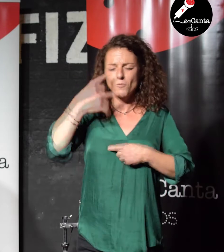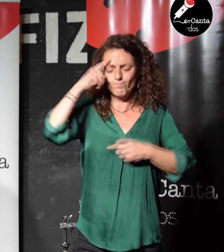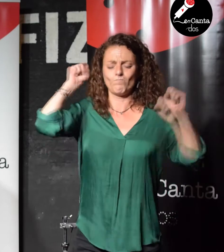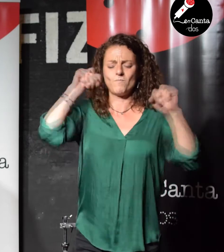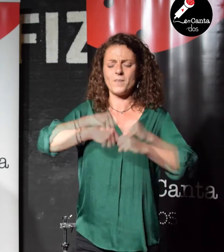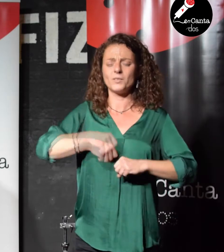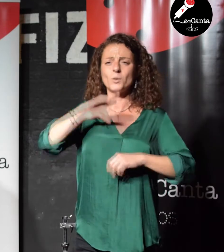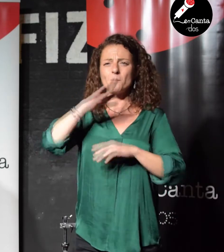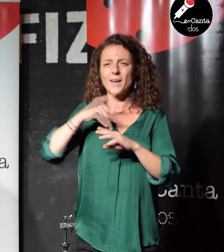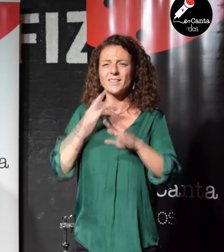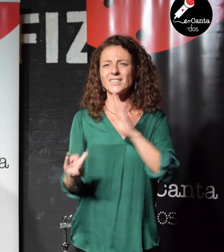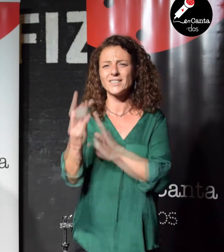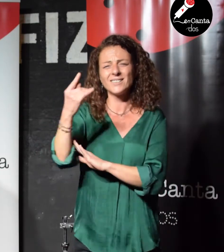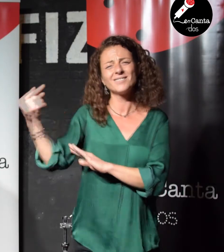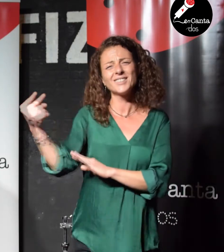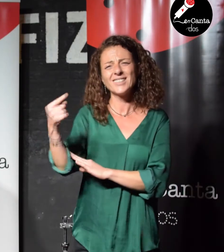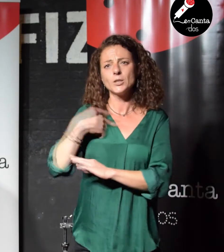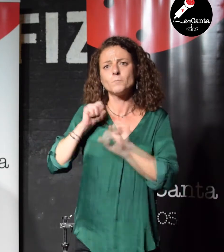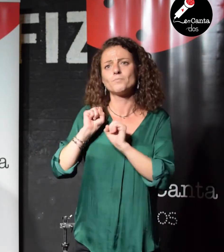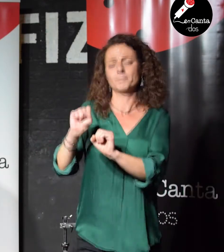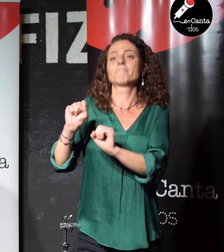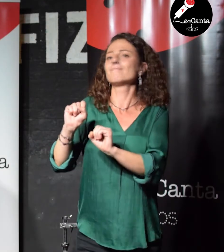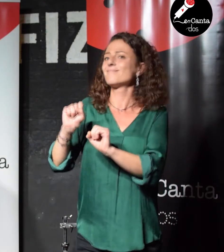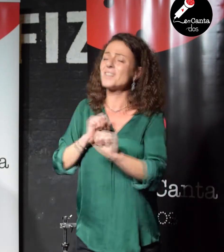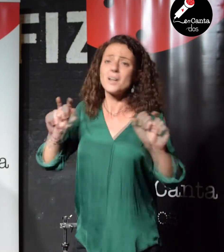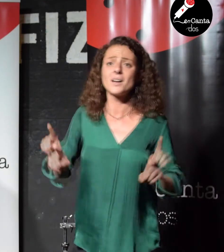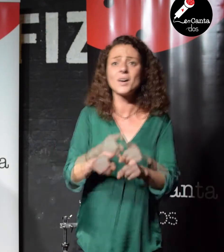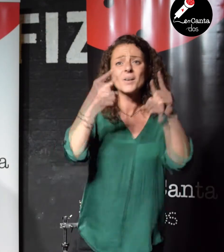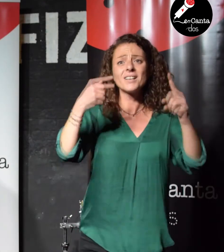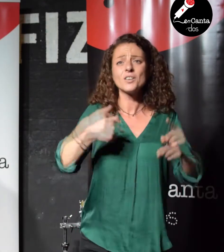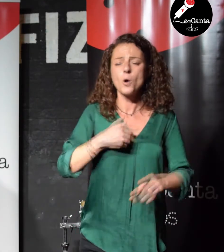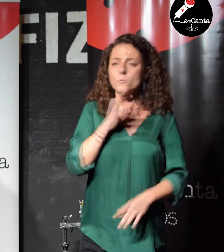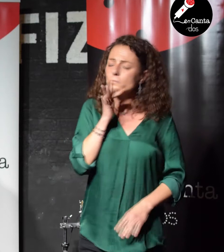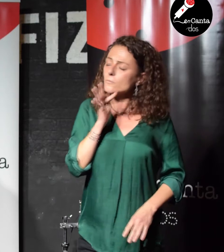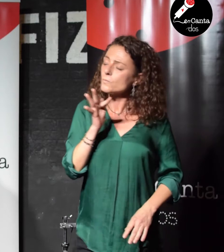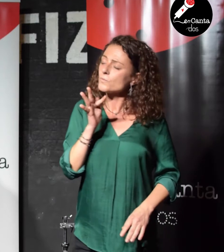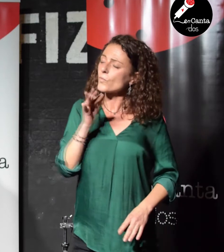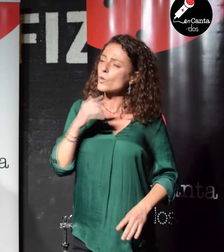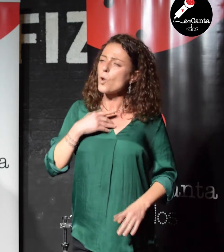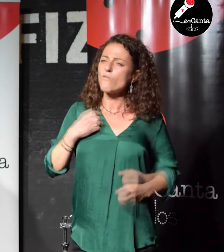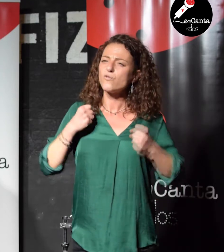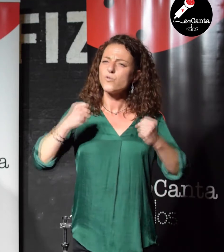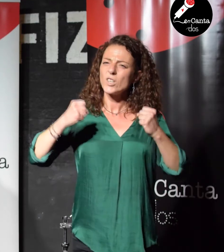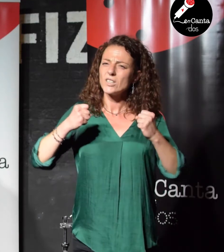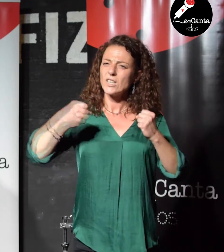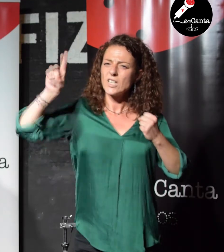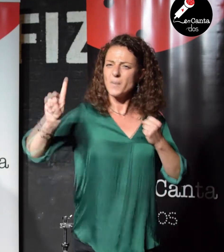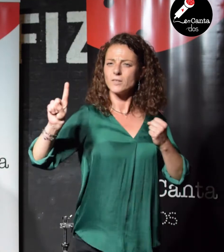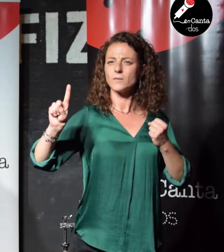refugiarme de la adversidad, y aunque me he jurado ser la más fuerte, como tantas